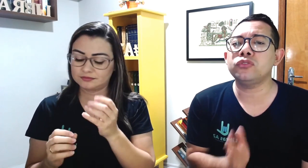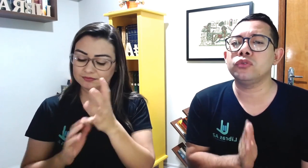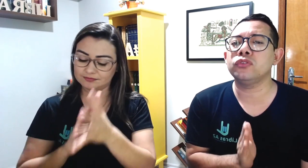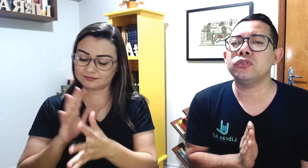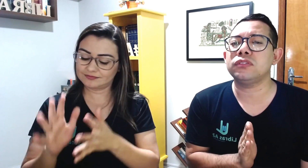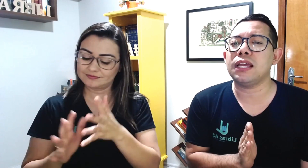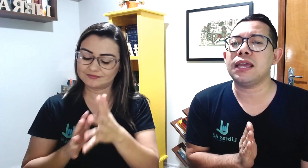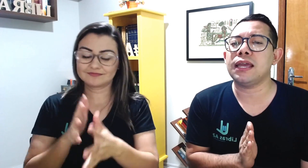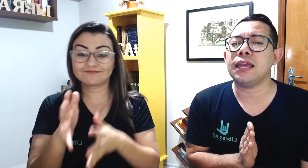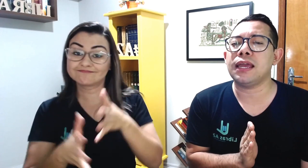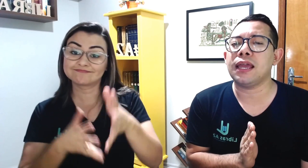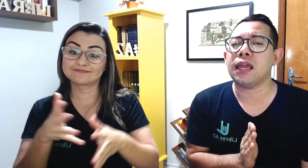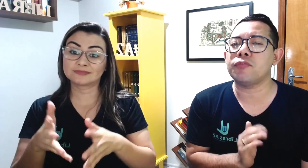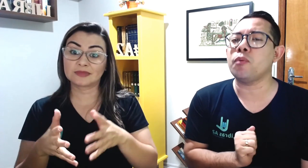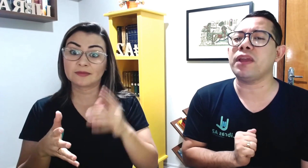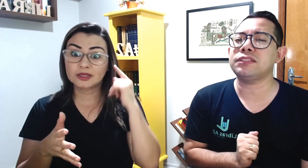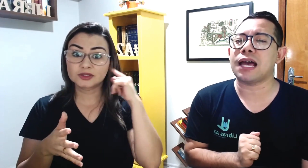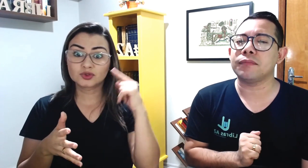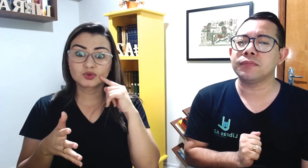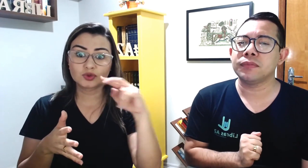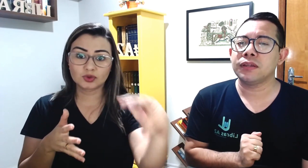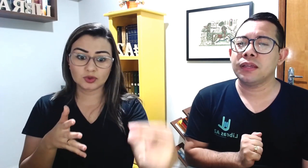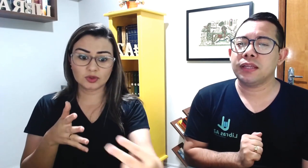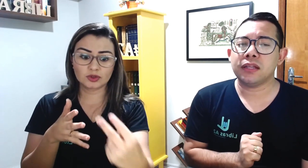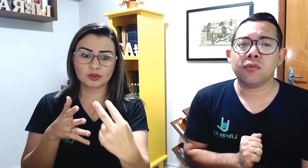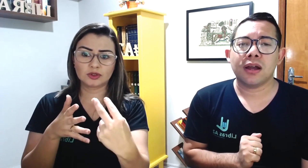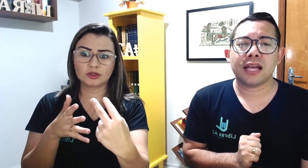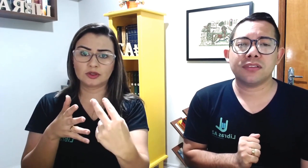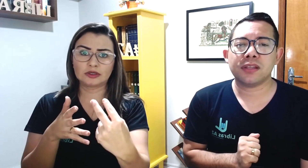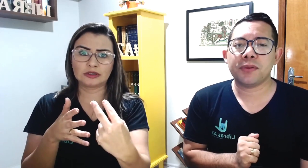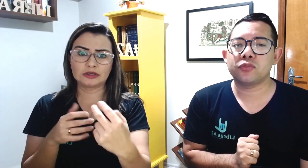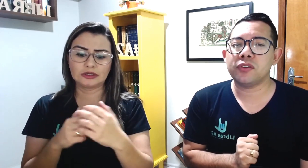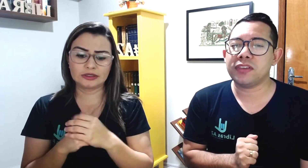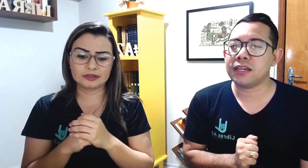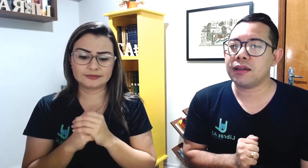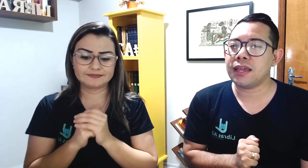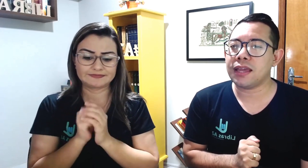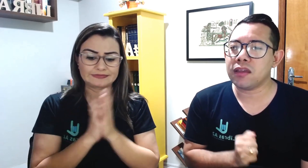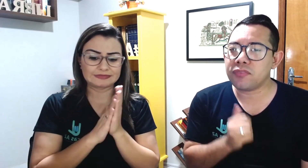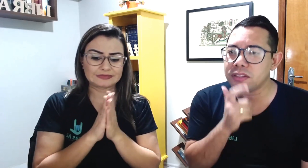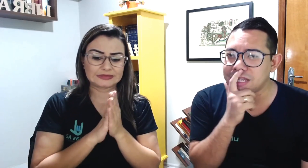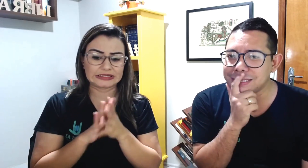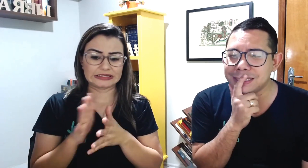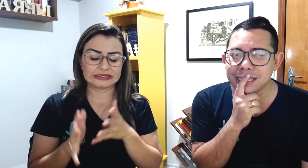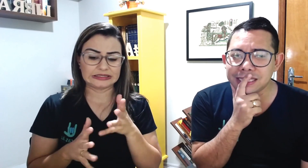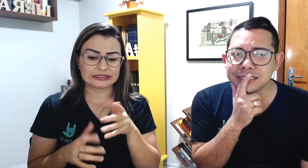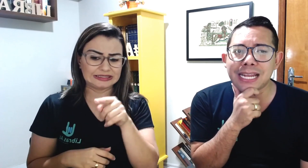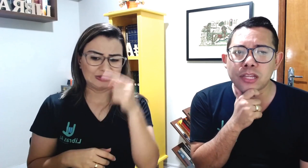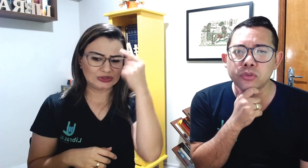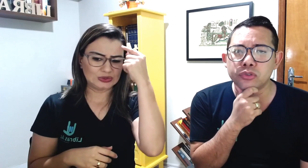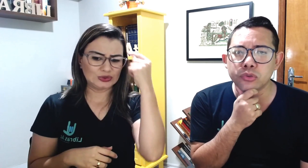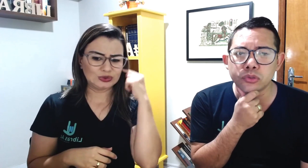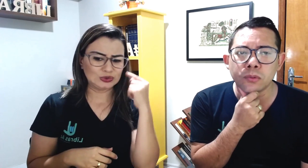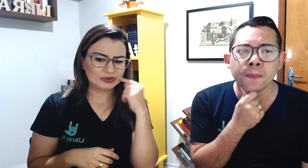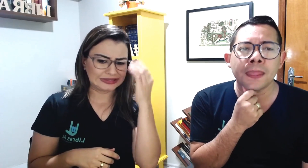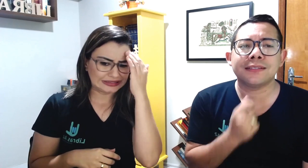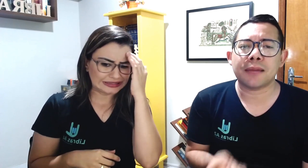os surdos vão pensar. Então, às vezes a pessoa fica refletindo, o que será que o surdo está